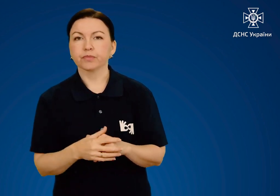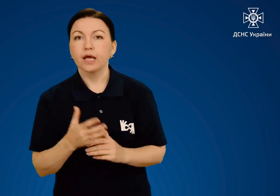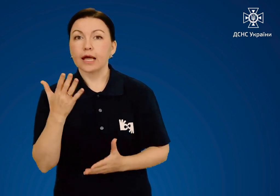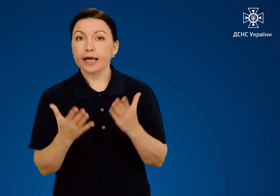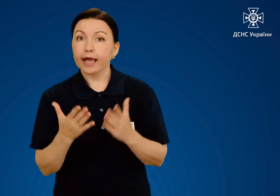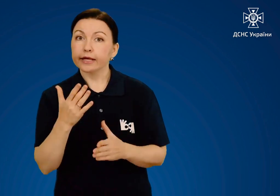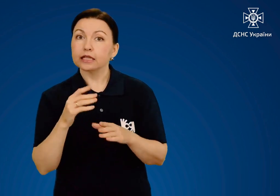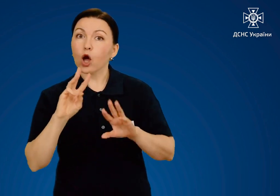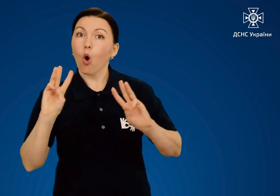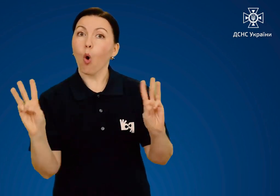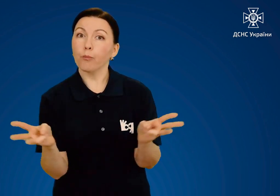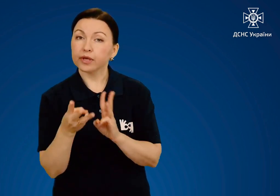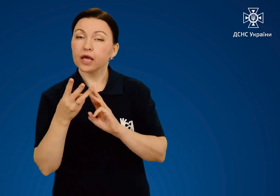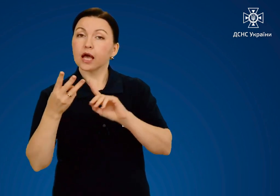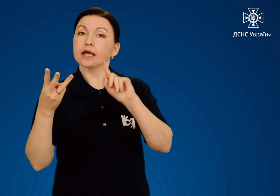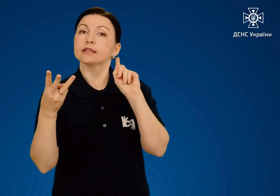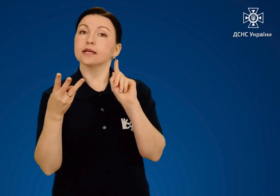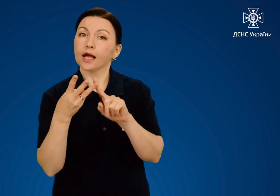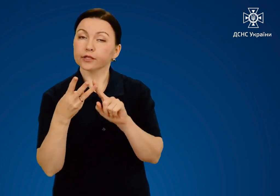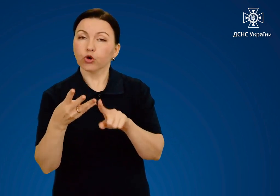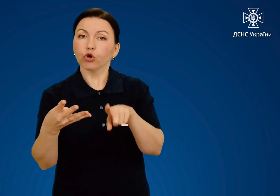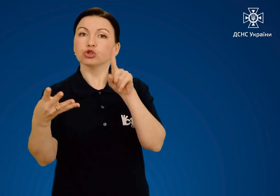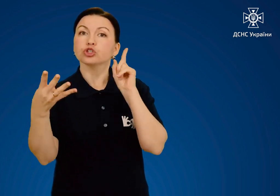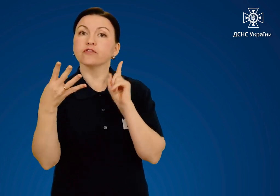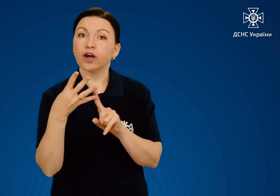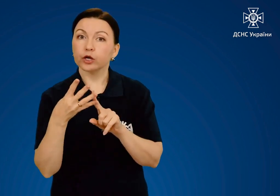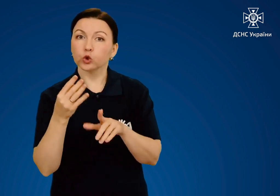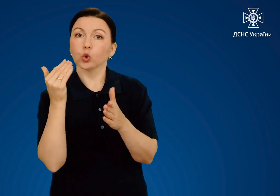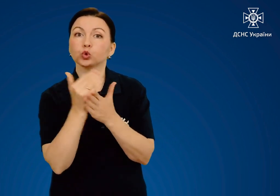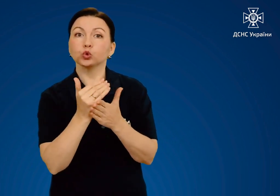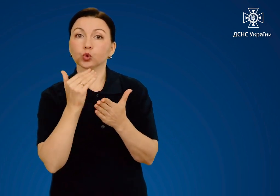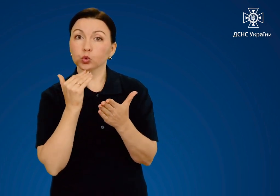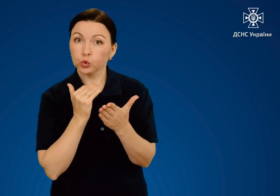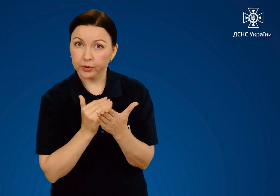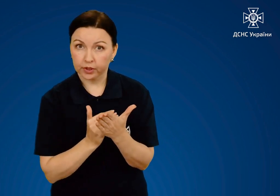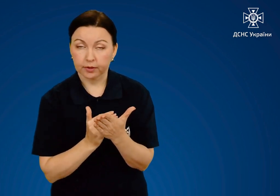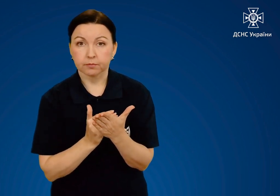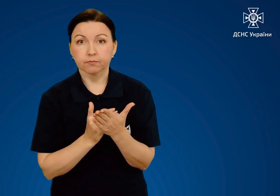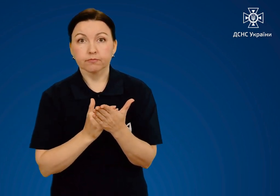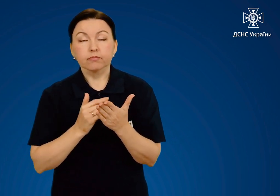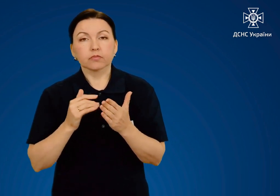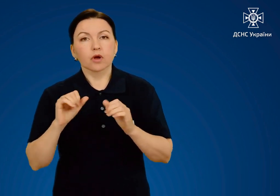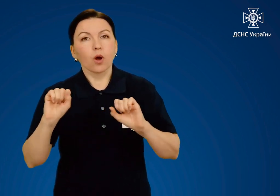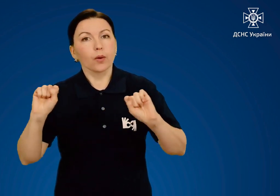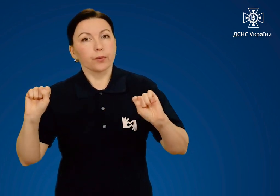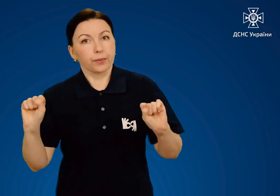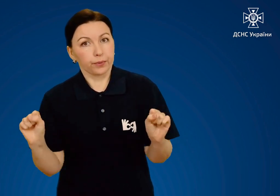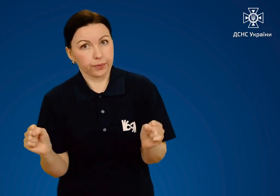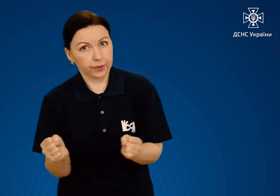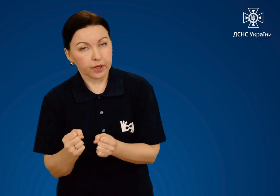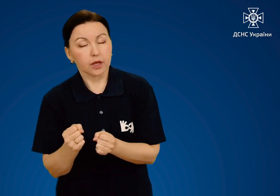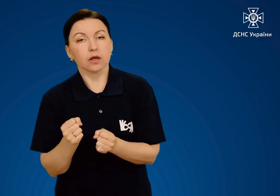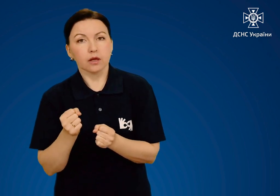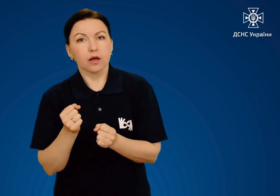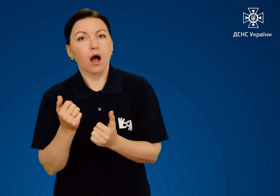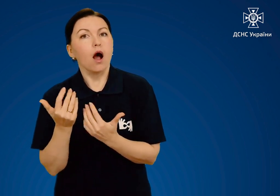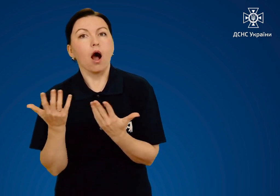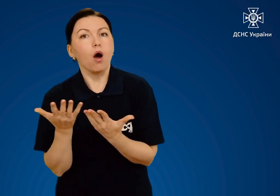Якщо мова йде про опіки третього або четвертого ступенів, Як охолоджуючий агент